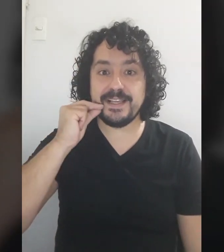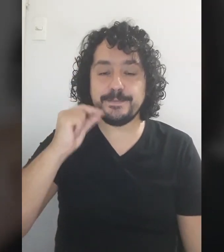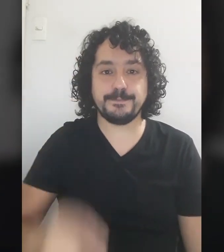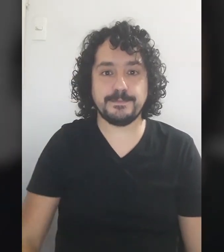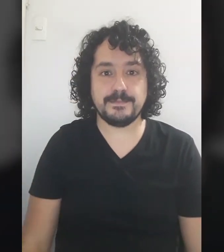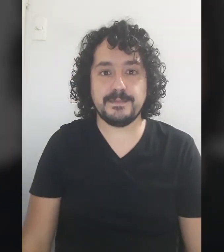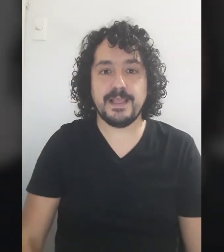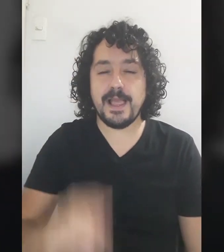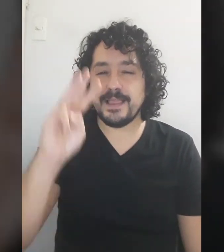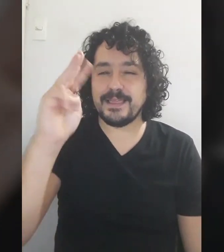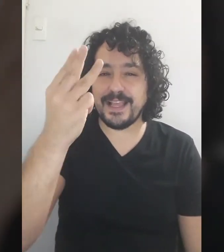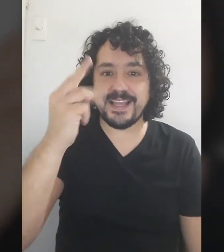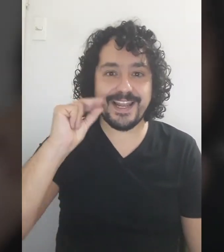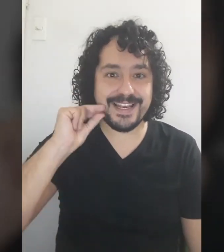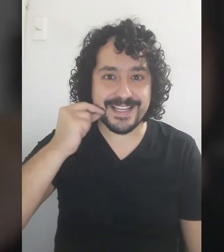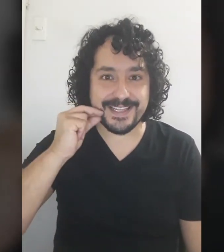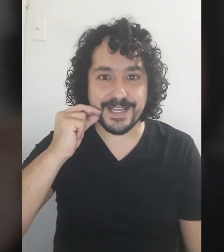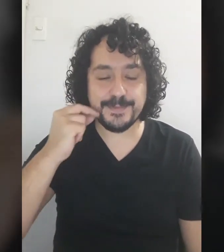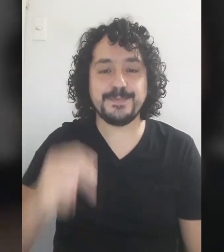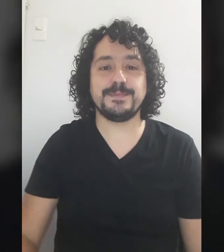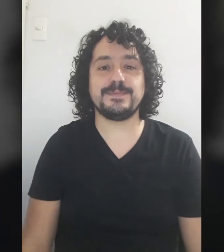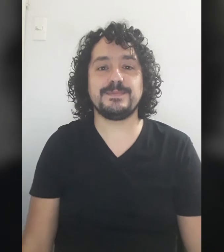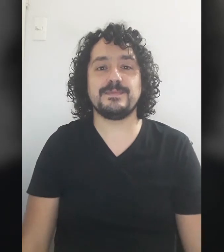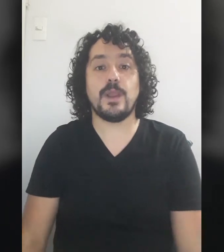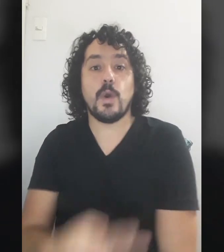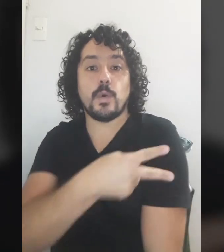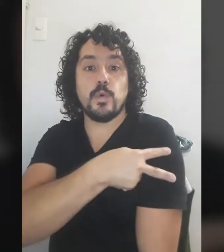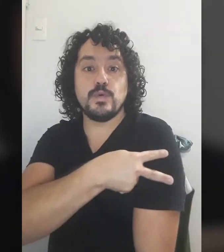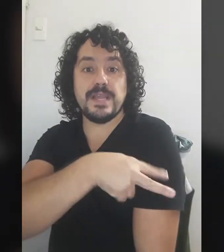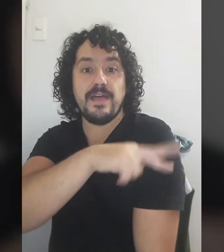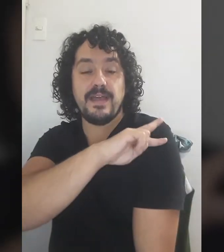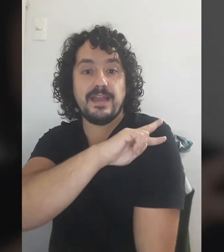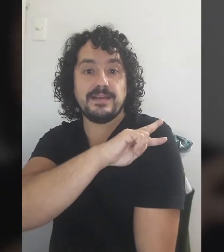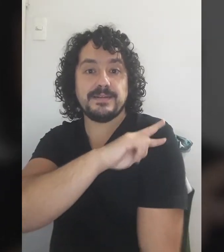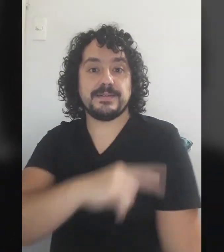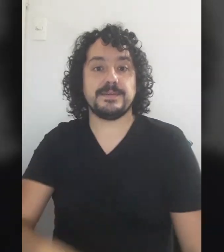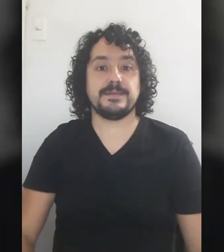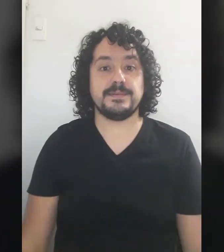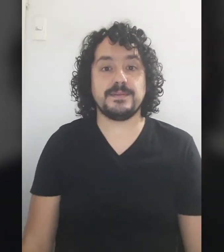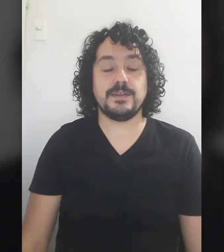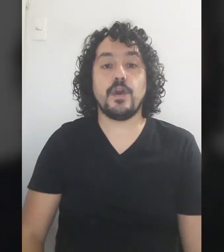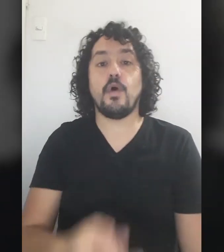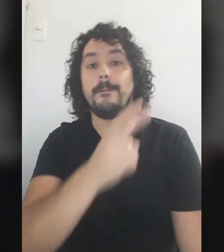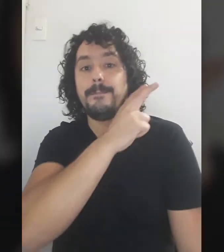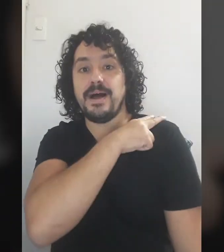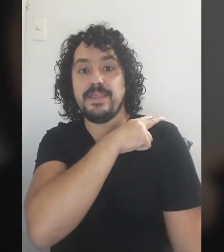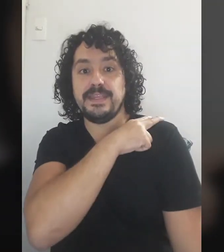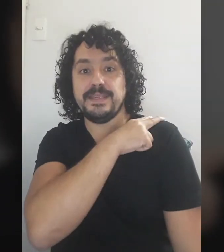Tataras nietas Cuñada Compadre